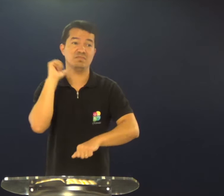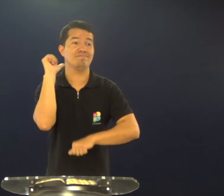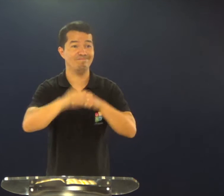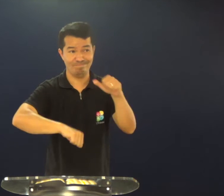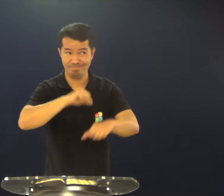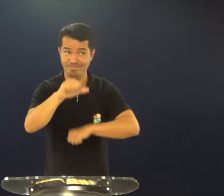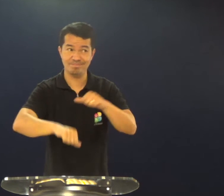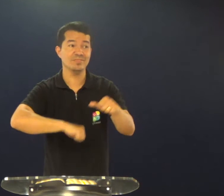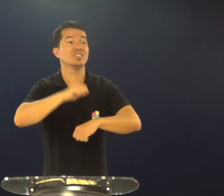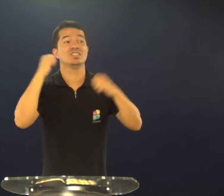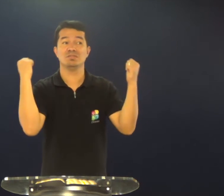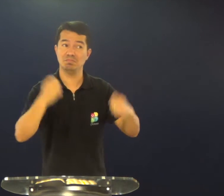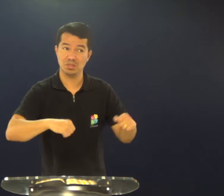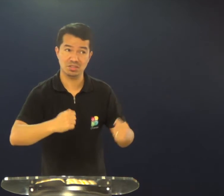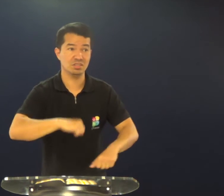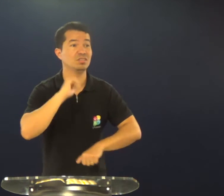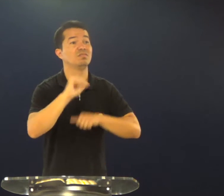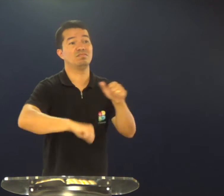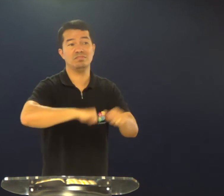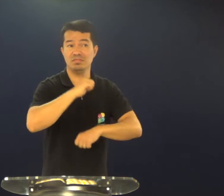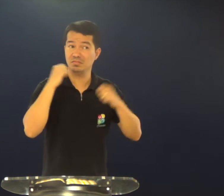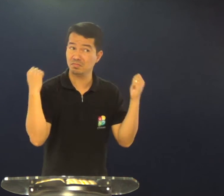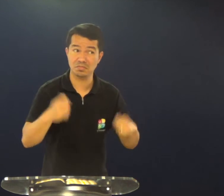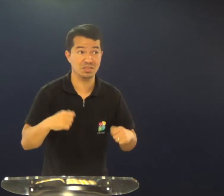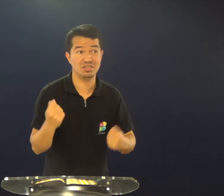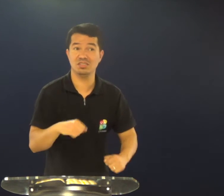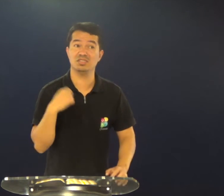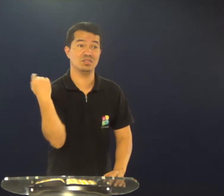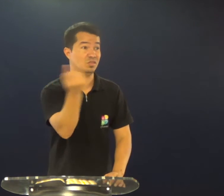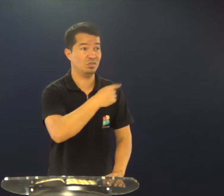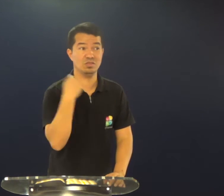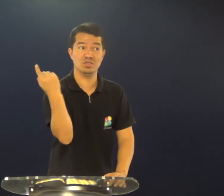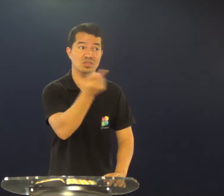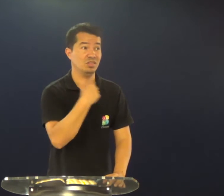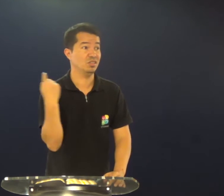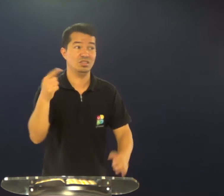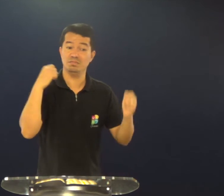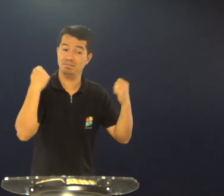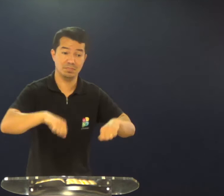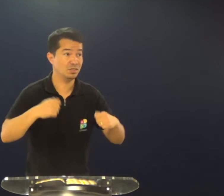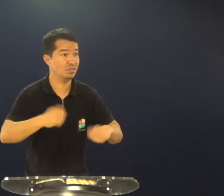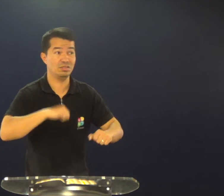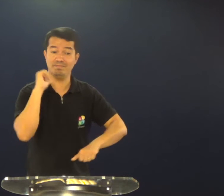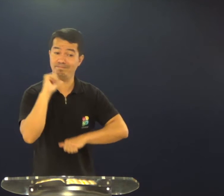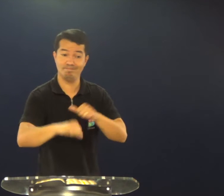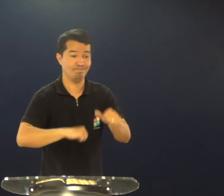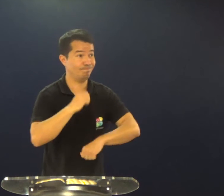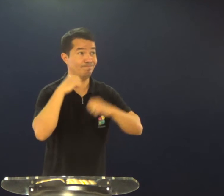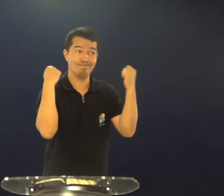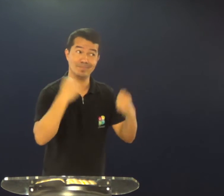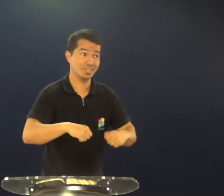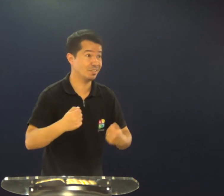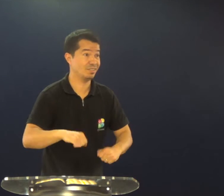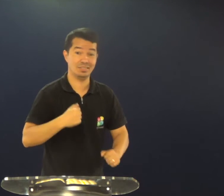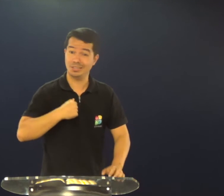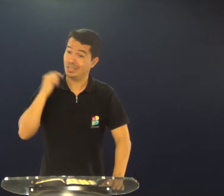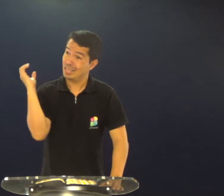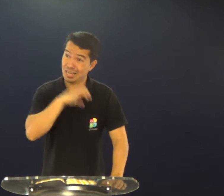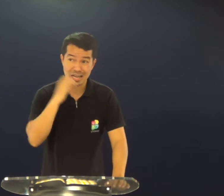nós precisamos ser transformados, nós precisamos ser transformados, nós precisamos ser